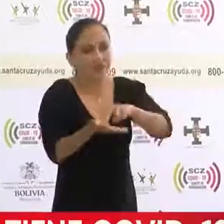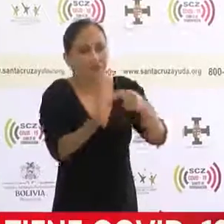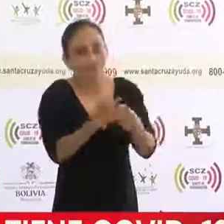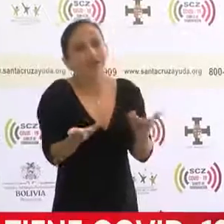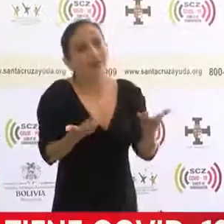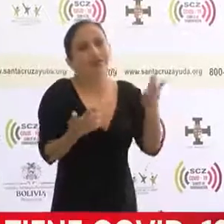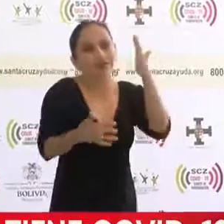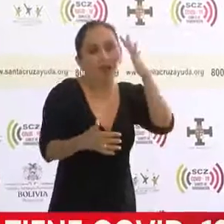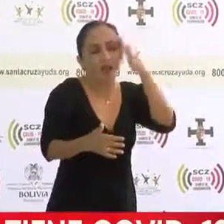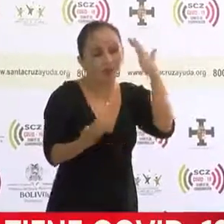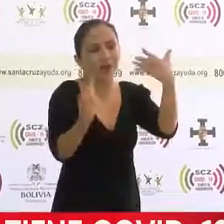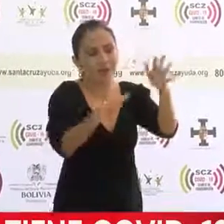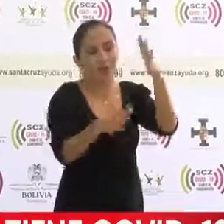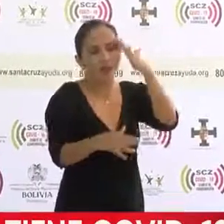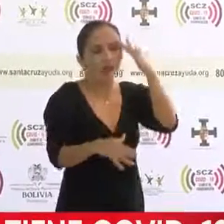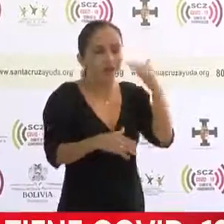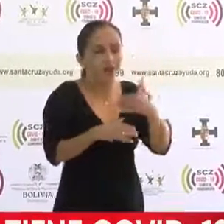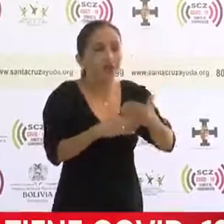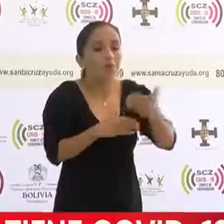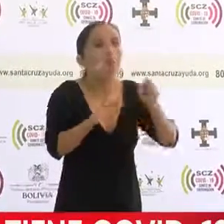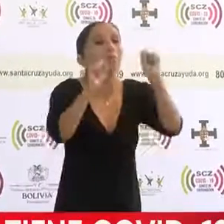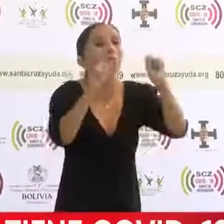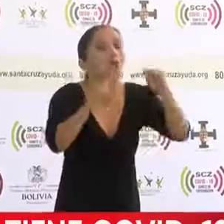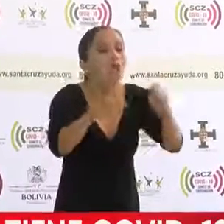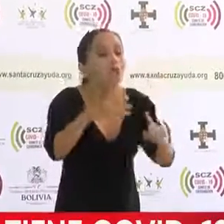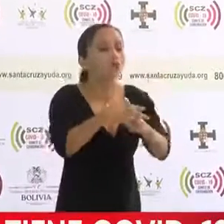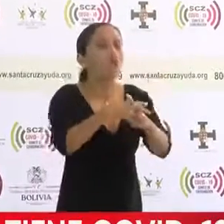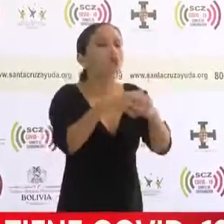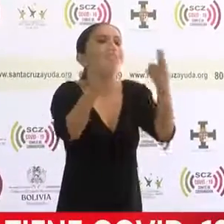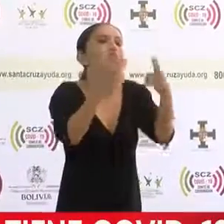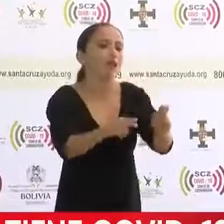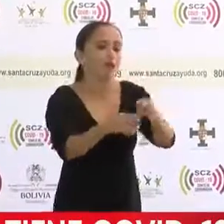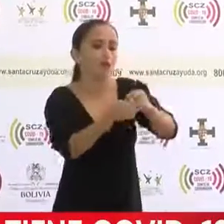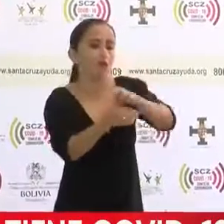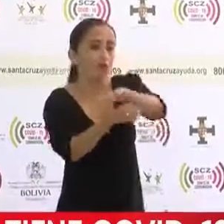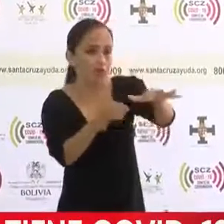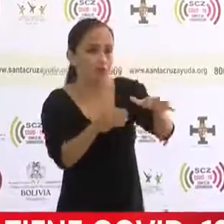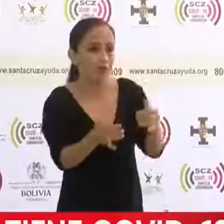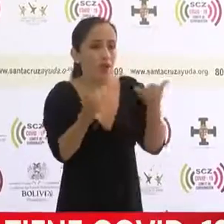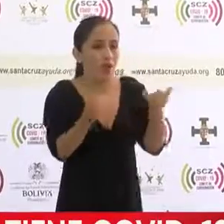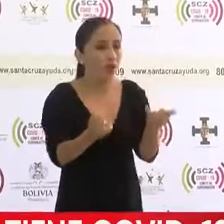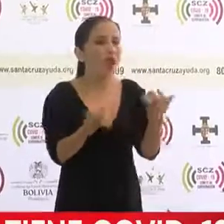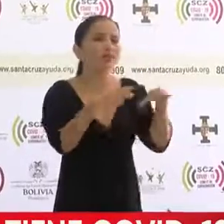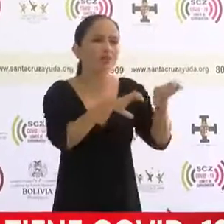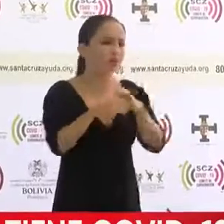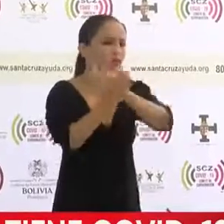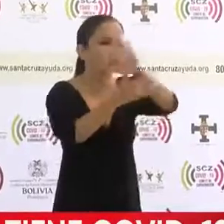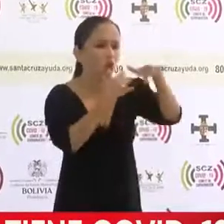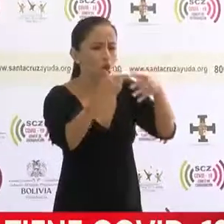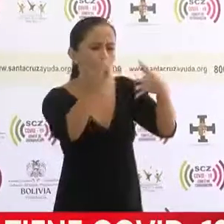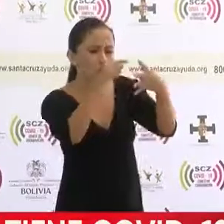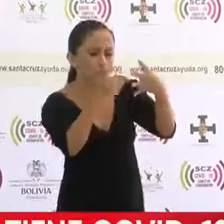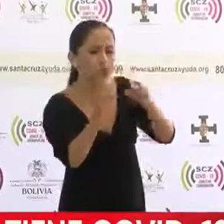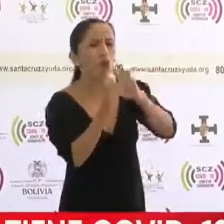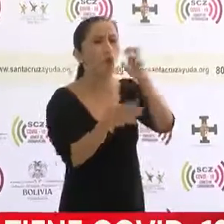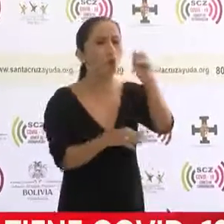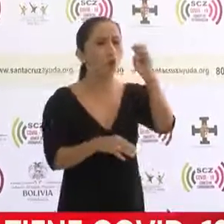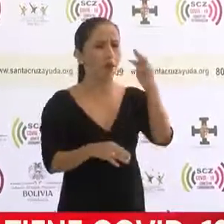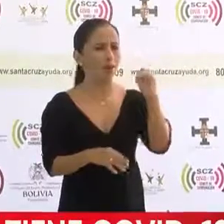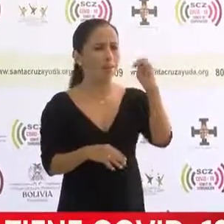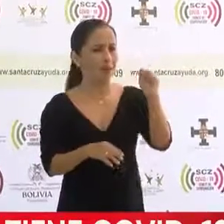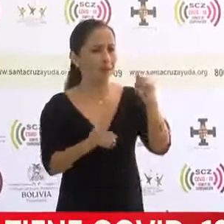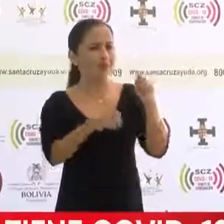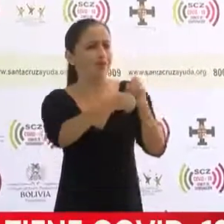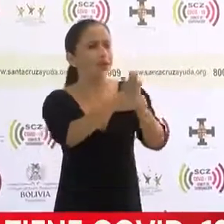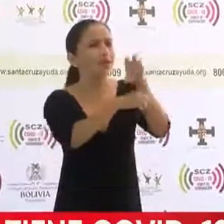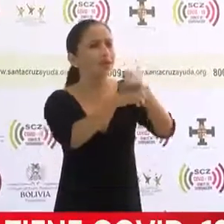estaba dentro de las posibilidades que habíamos contemplado y se están tomando las medidas que la Organización Mundial de la